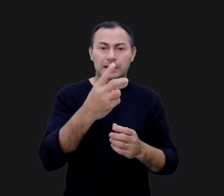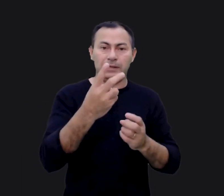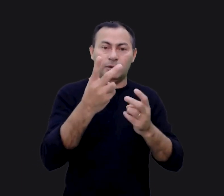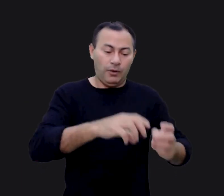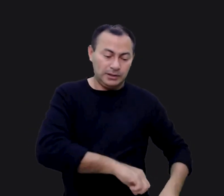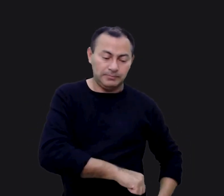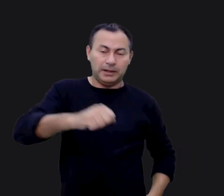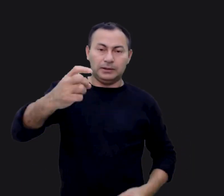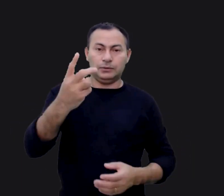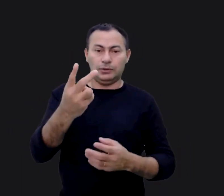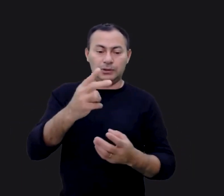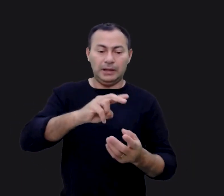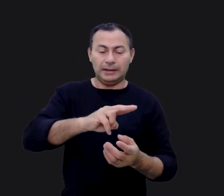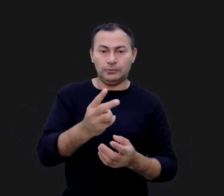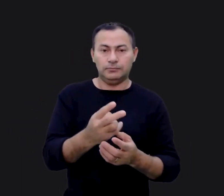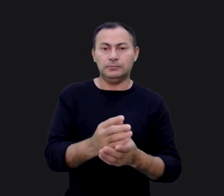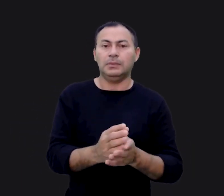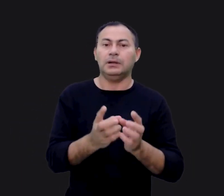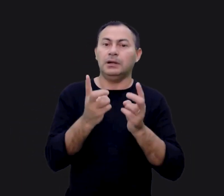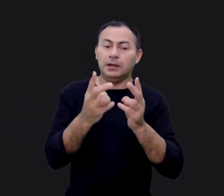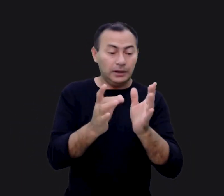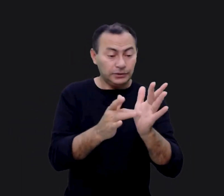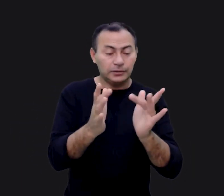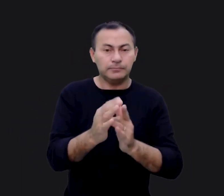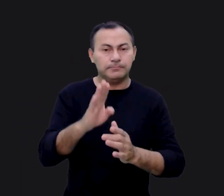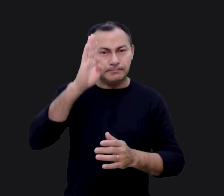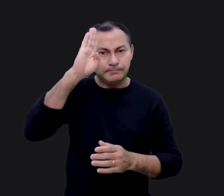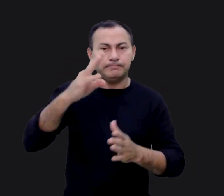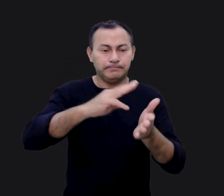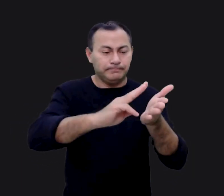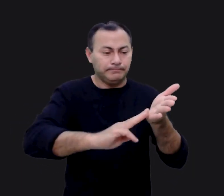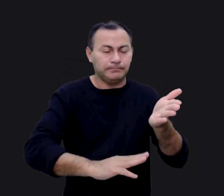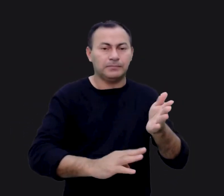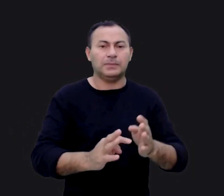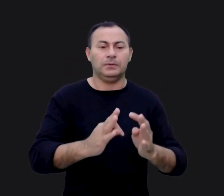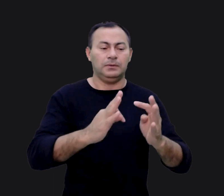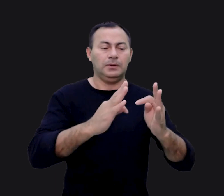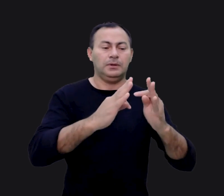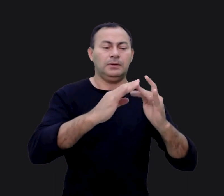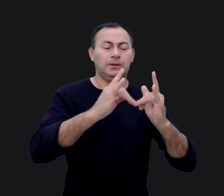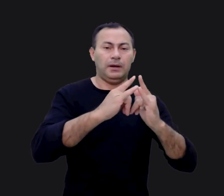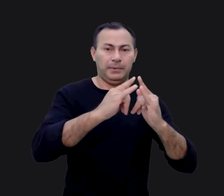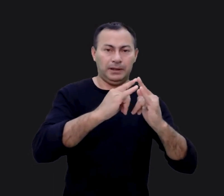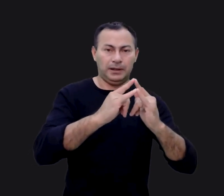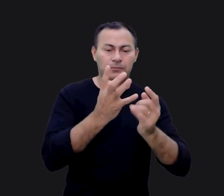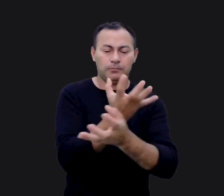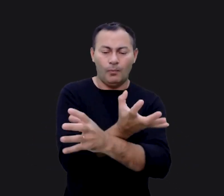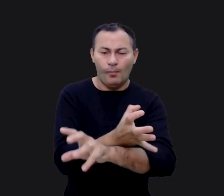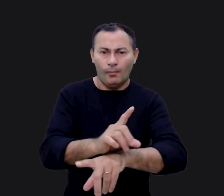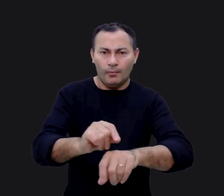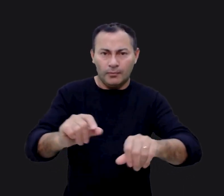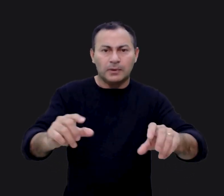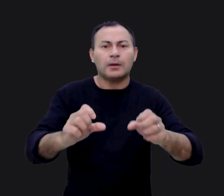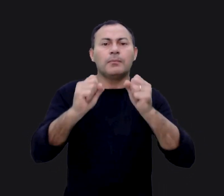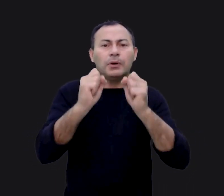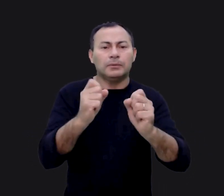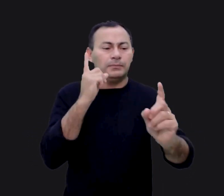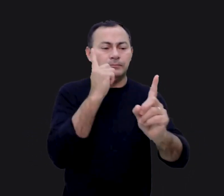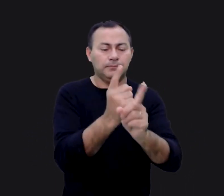dois gumes. Isto é Jesus. Esta é realmente a fundamental mensagem do tabernáculo do deserto, especialmente como podemos